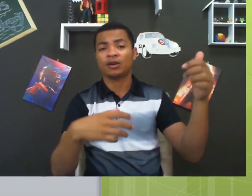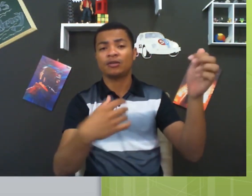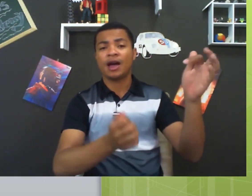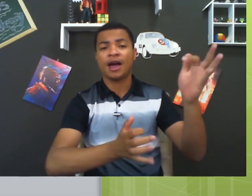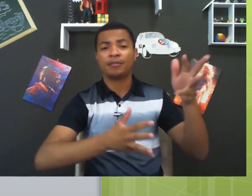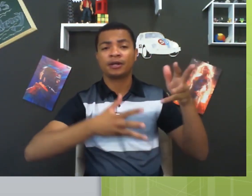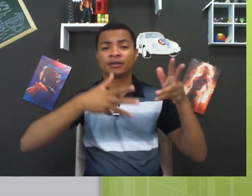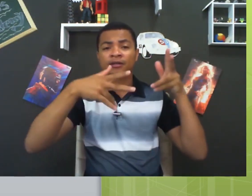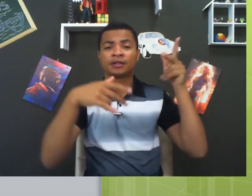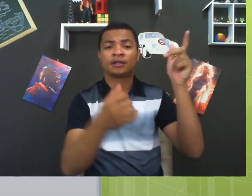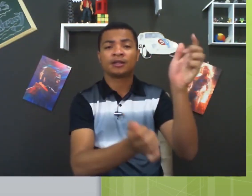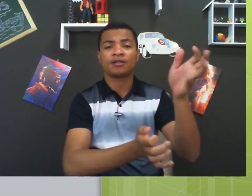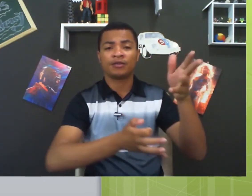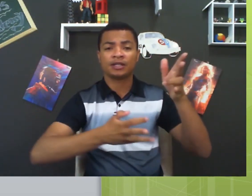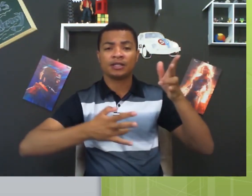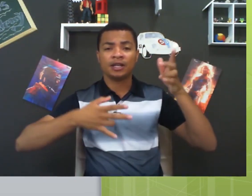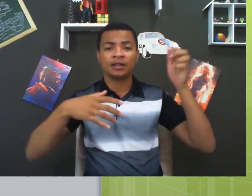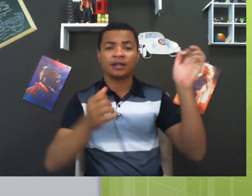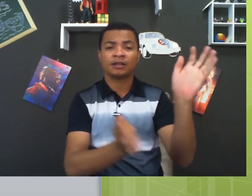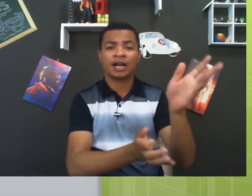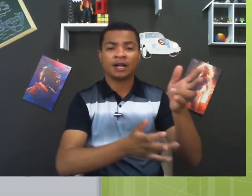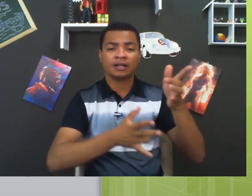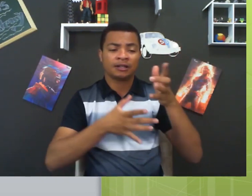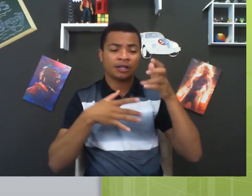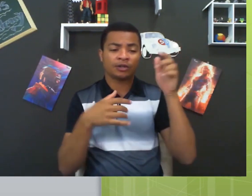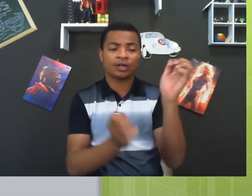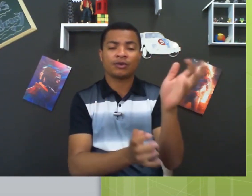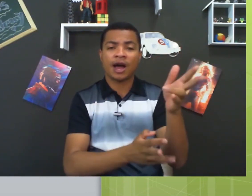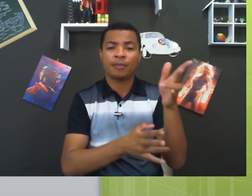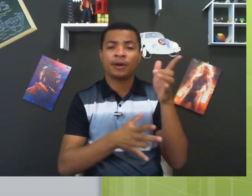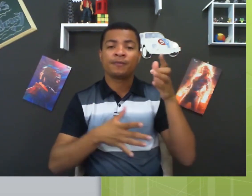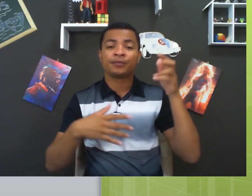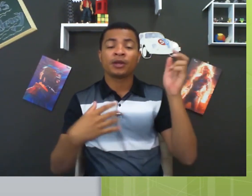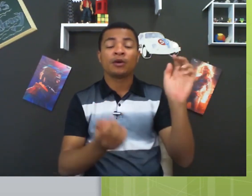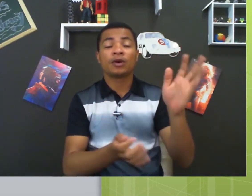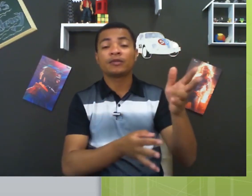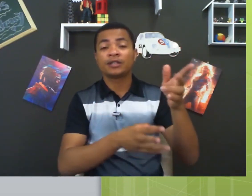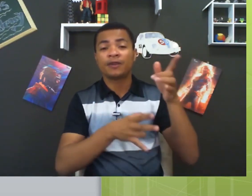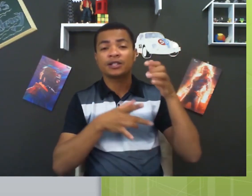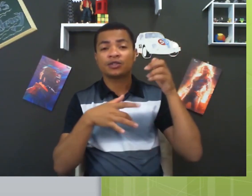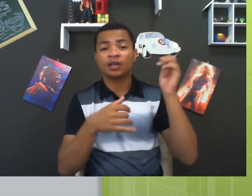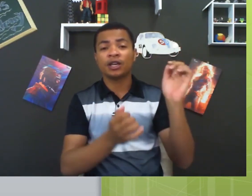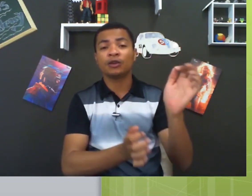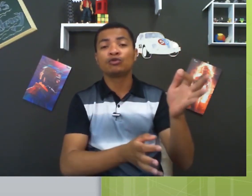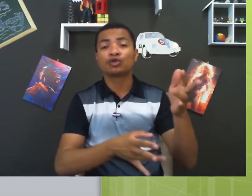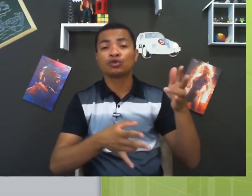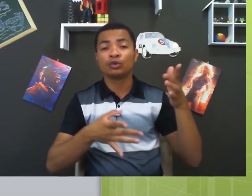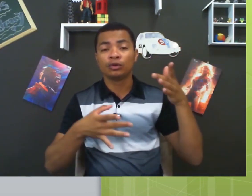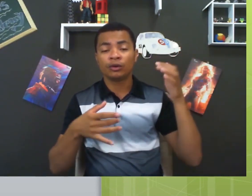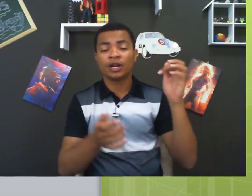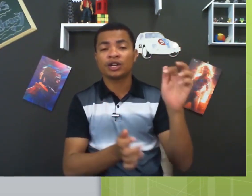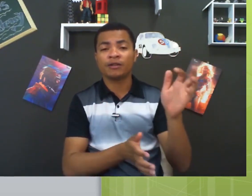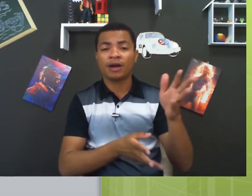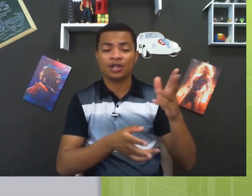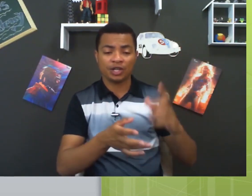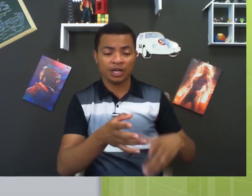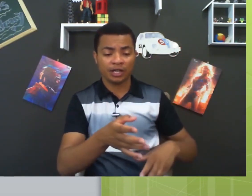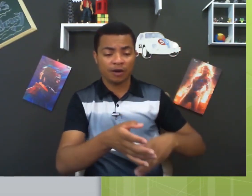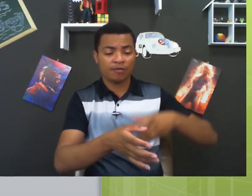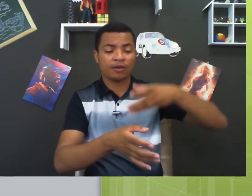tocando a harpa. Então você vai fazer assim, tá? Tá tocando a harpa. Quando você faz isso aqui, o surdo, ele já imagina que tem alguma